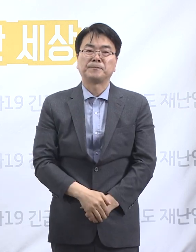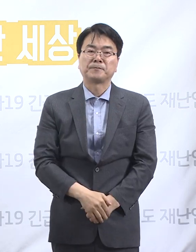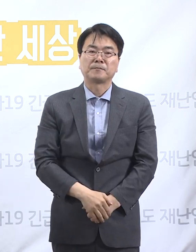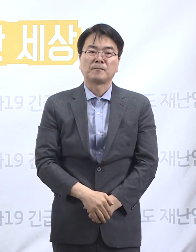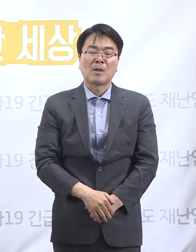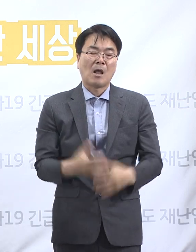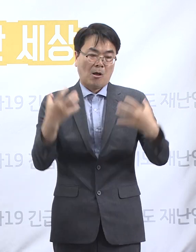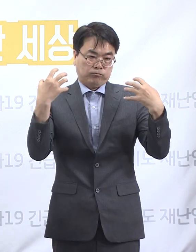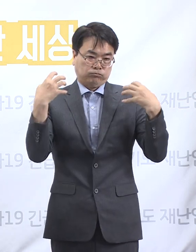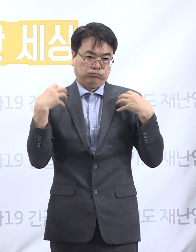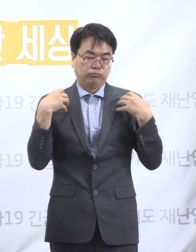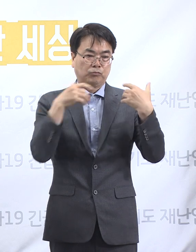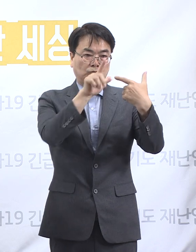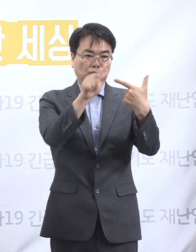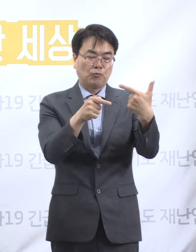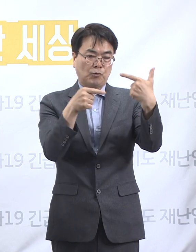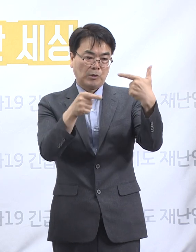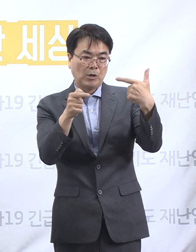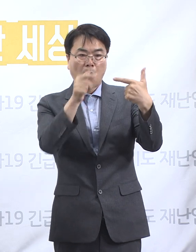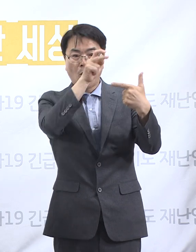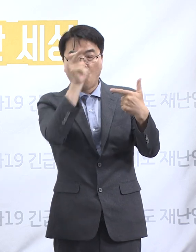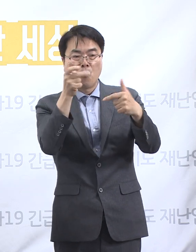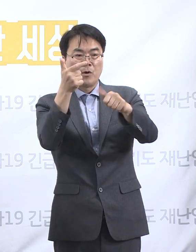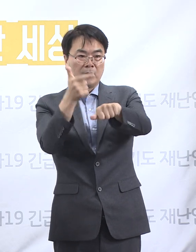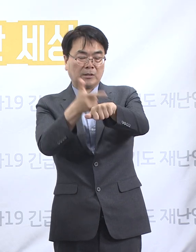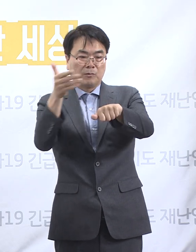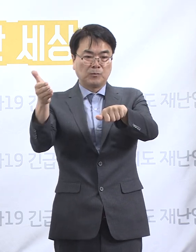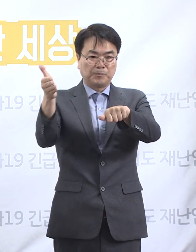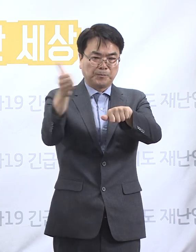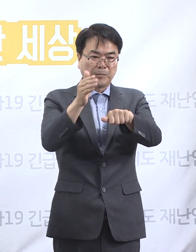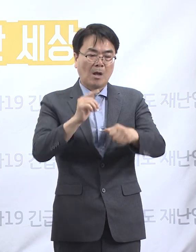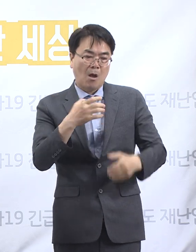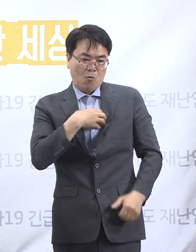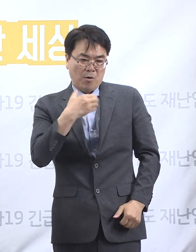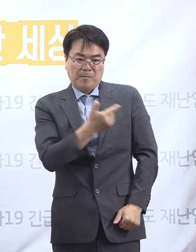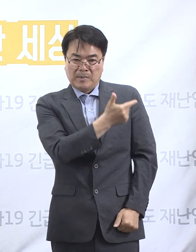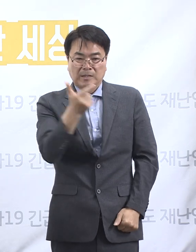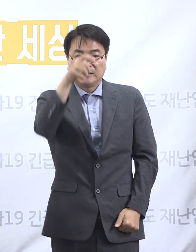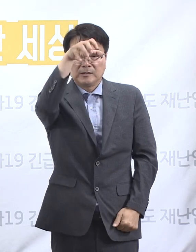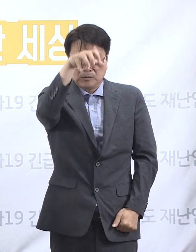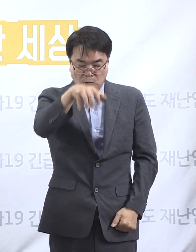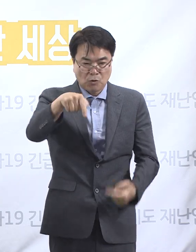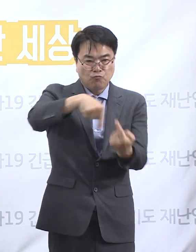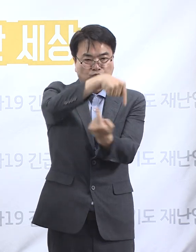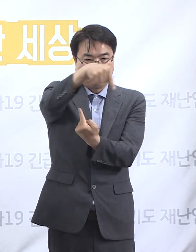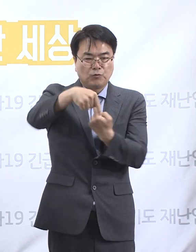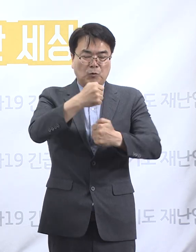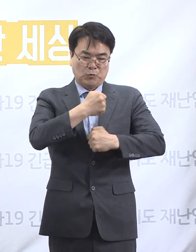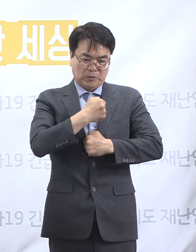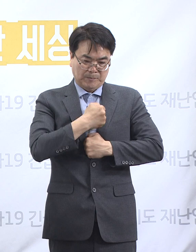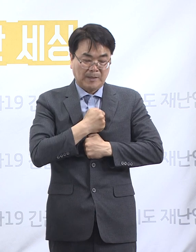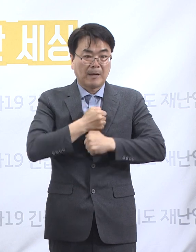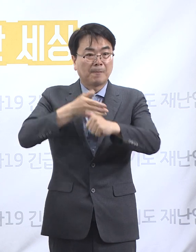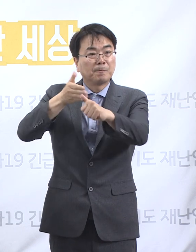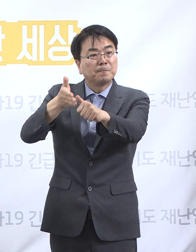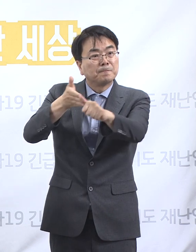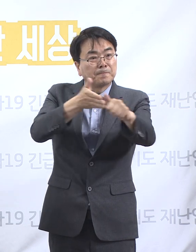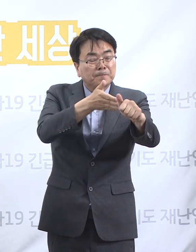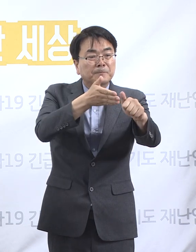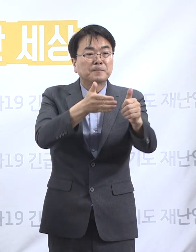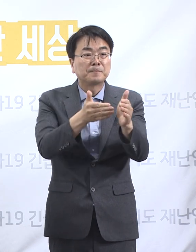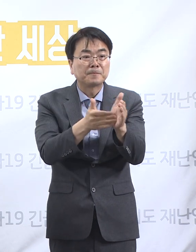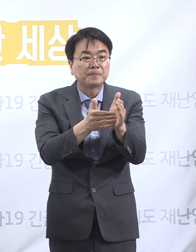정부는 6월 2일 오후 6시부터 고위험시설의 운영 자제를 권고했습니다. 조치된